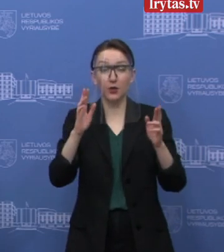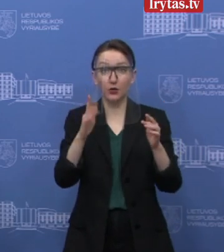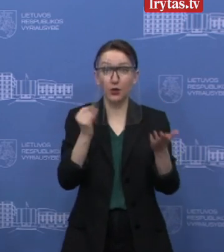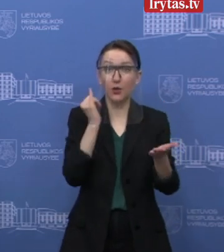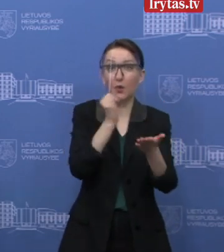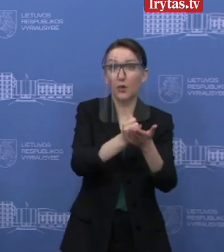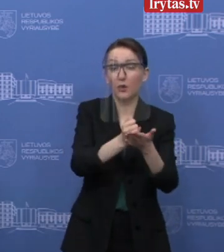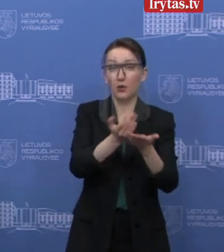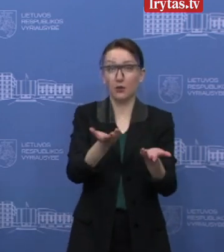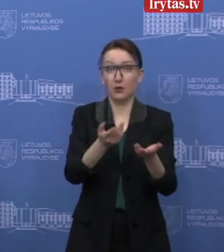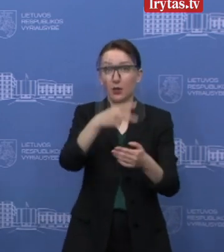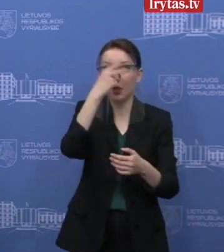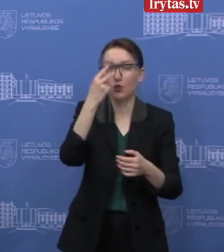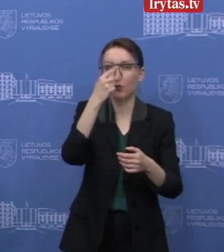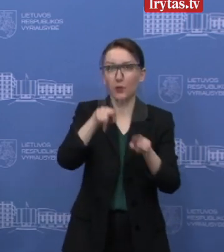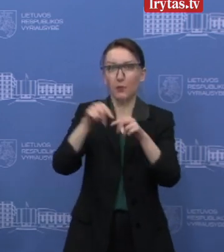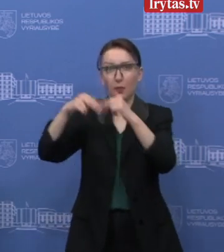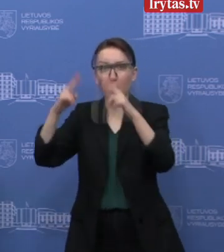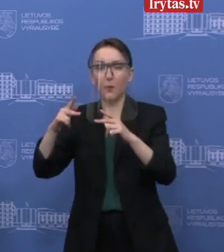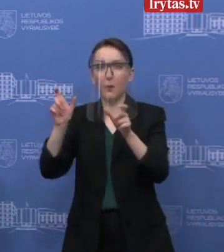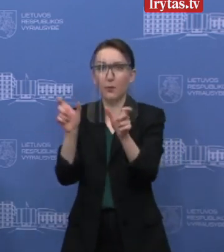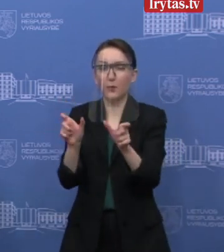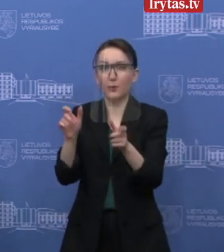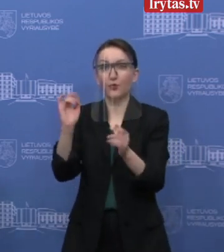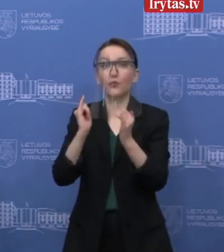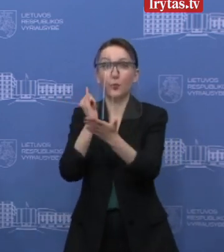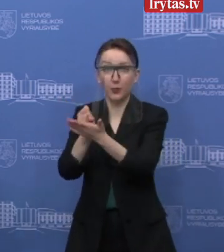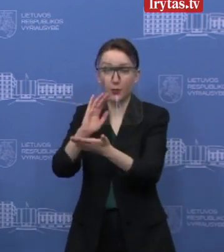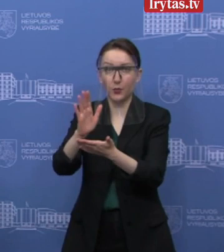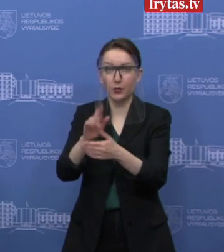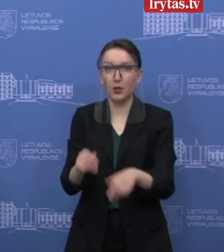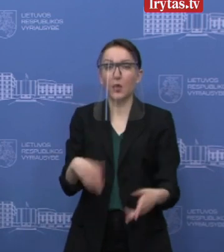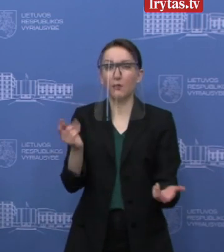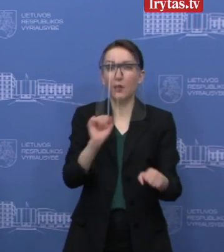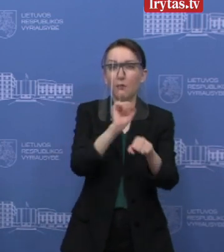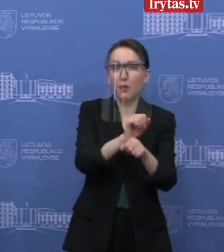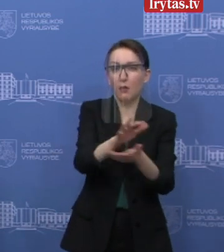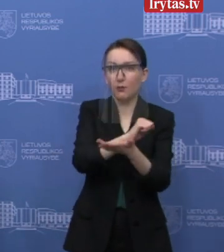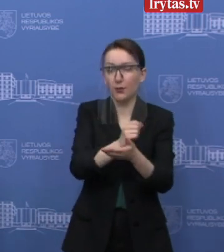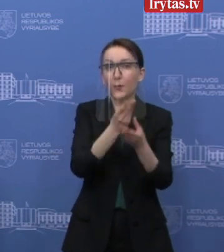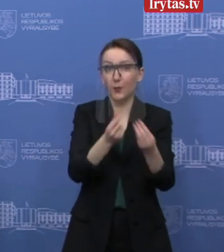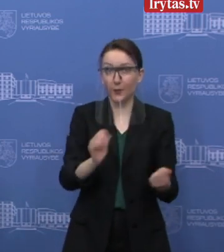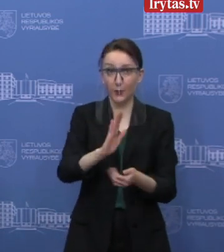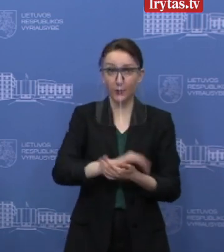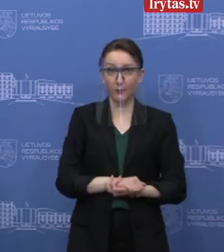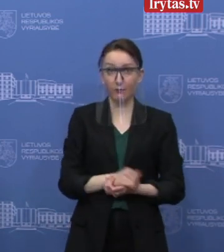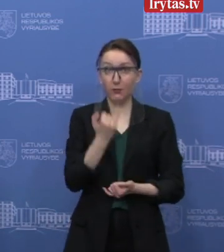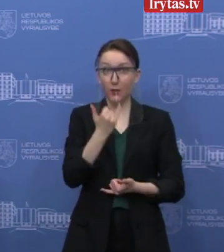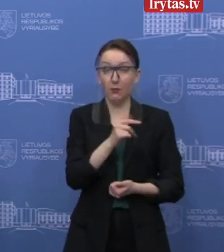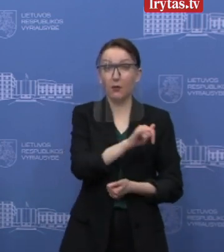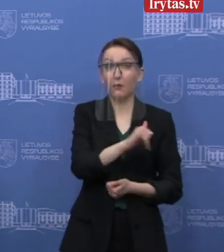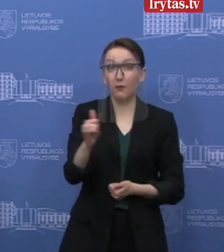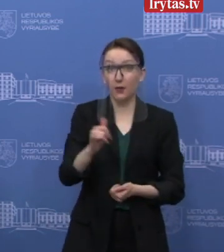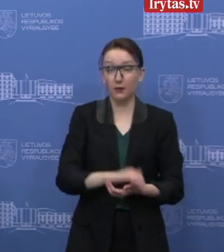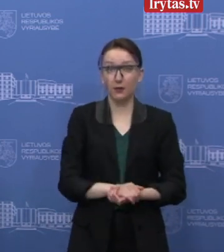švelnėjant Lietuvoje ir tarptautiniumos tų karantino sąlygomis šie trikdžiai bus išspręsti. Taigi vertinant tai, kad